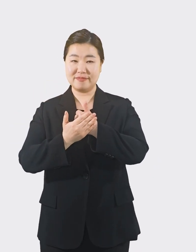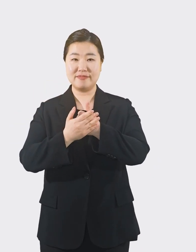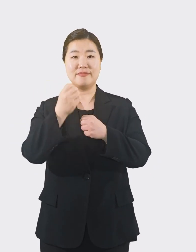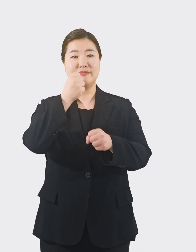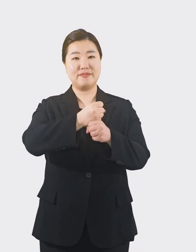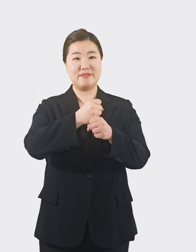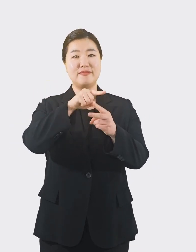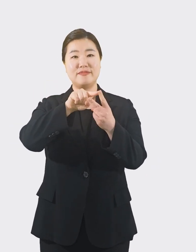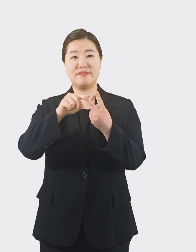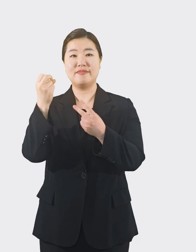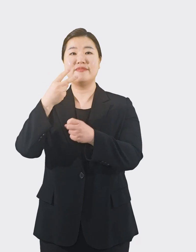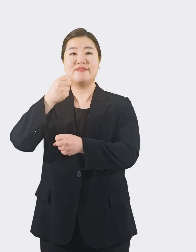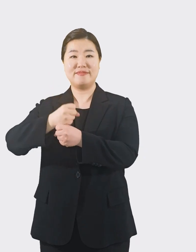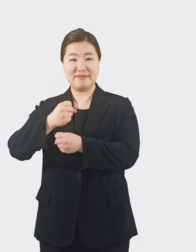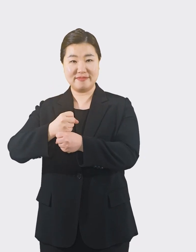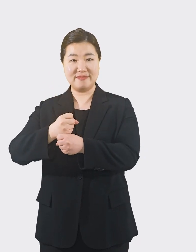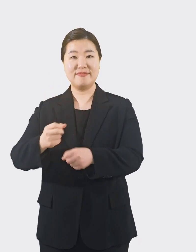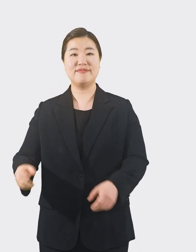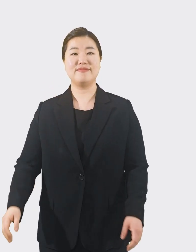재구성한 것입니다 감사합니다